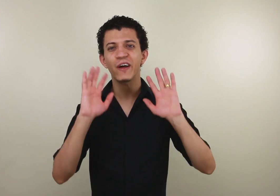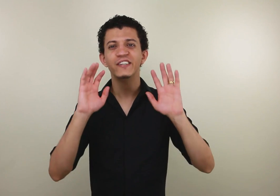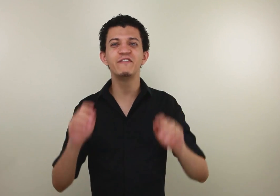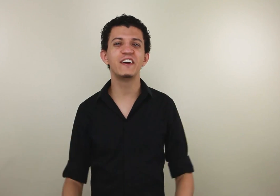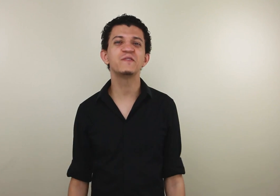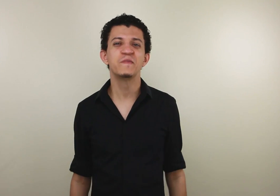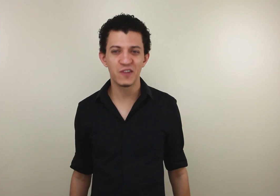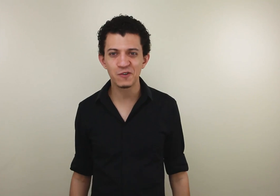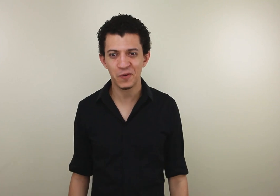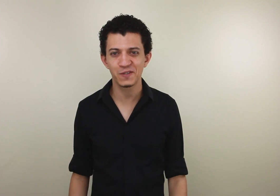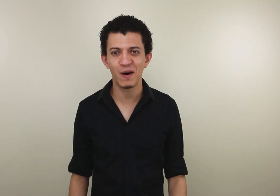te vejo Na nossa próxima aula